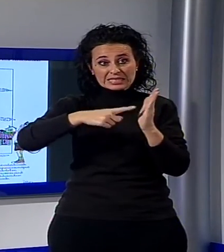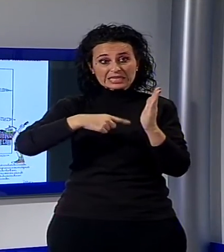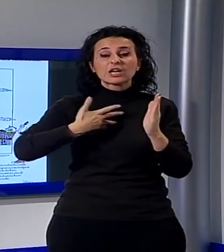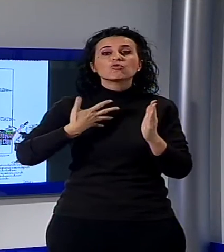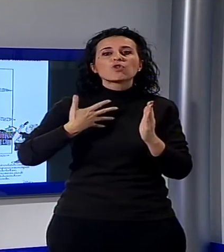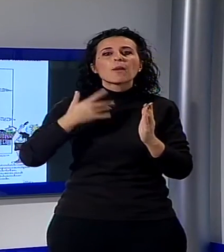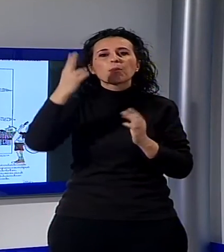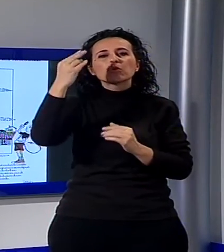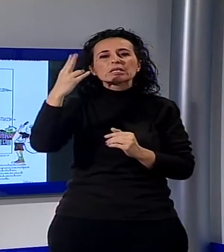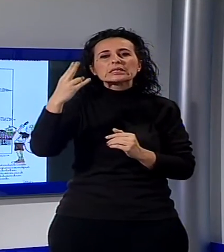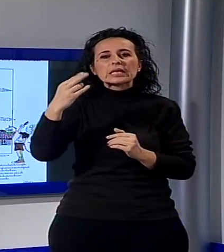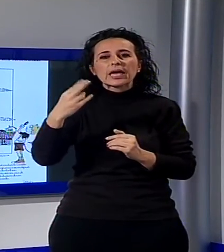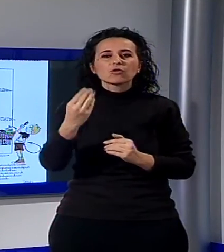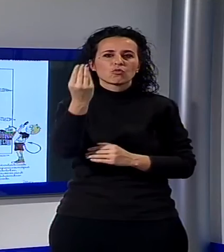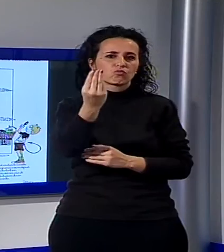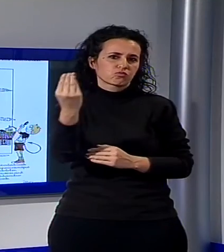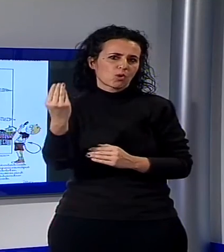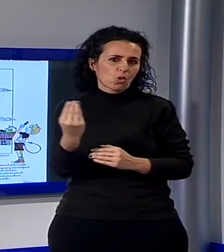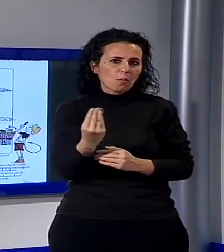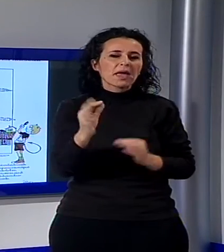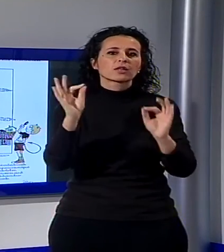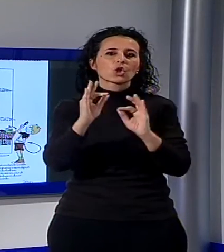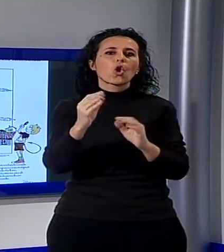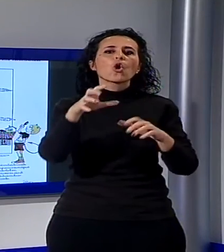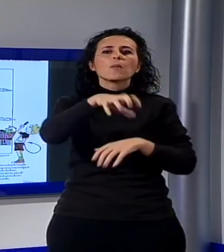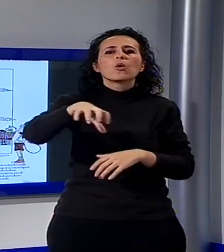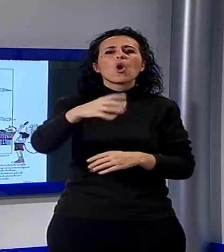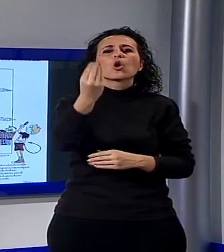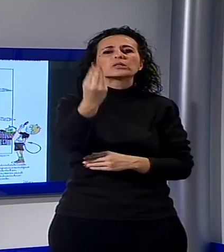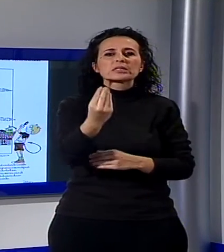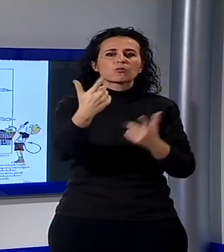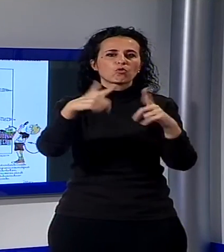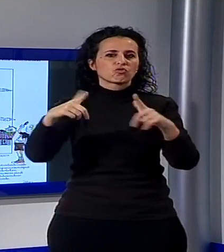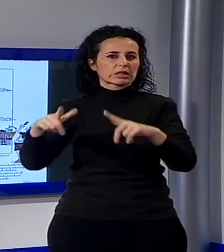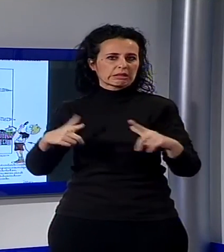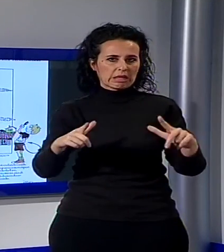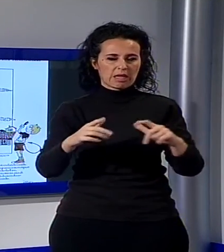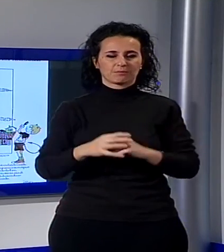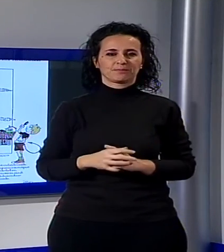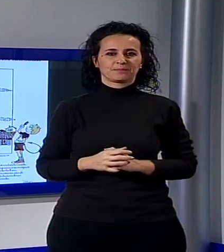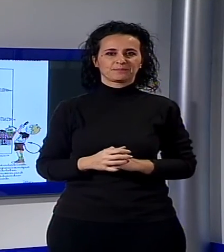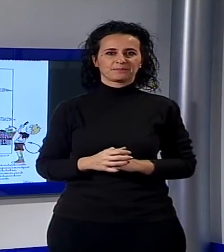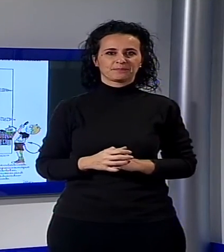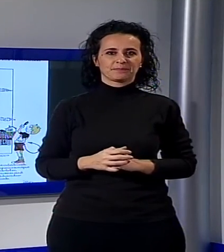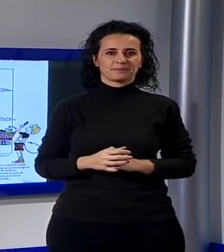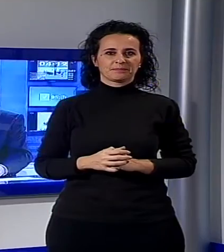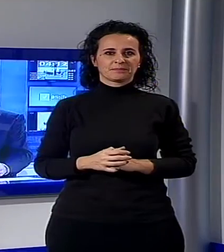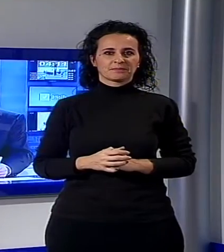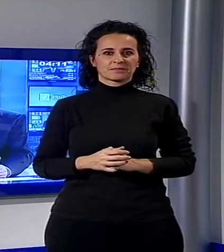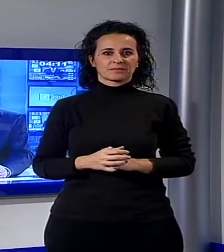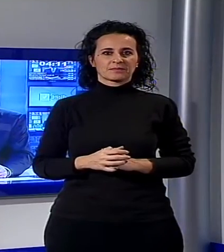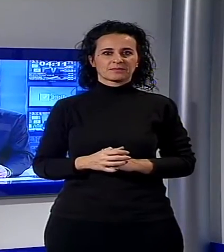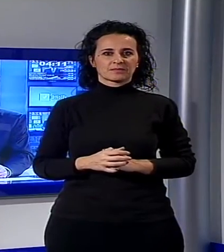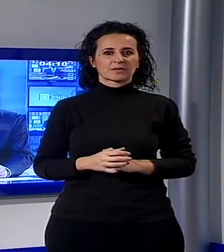lucchesi e ai luoghi simbolo della città, curate da Pierfrancesco Buonuomo e Alice Di Puccio, lo ricordo,